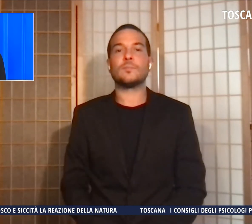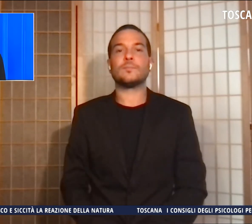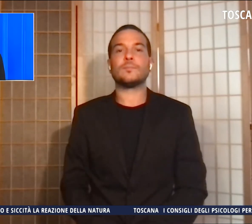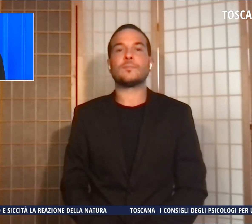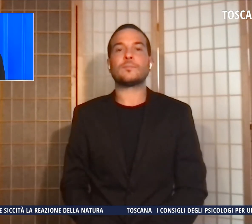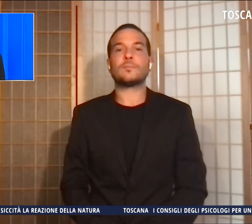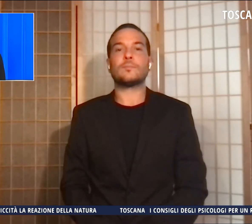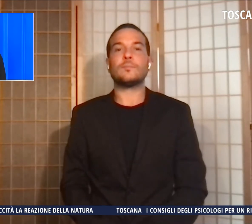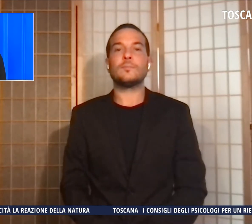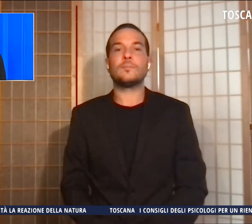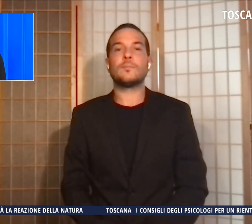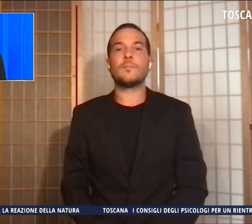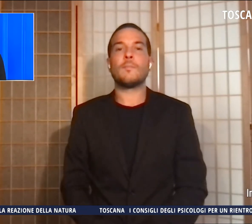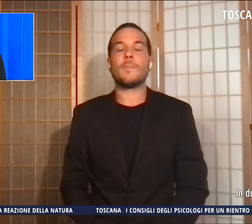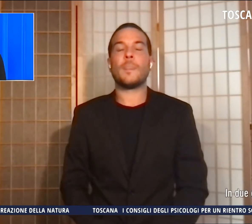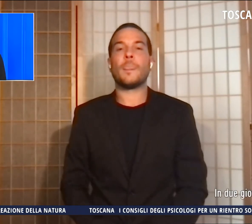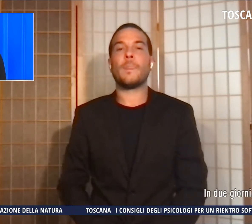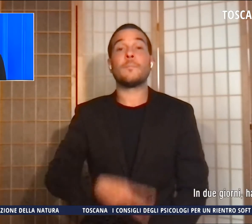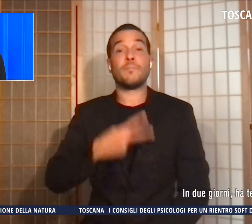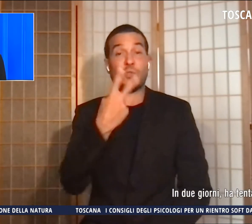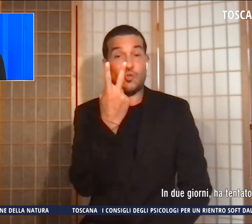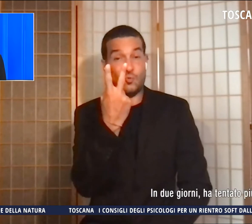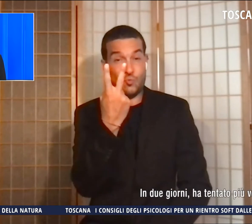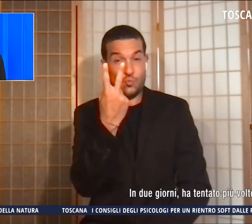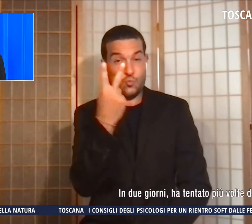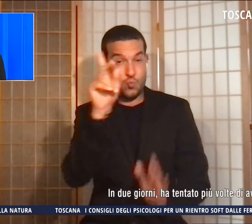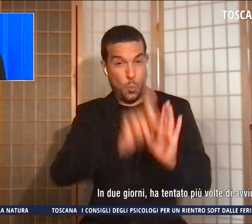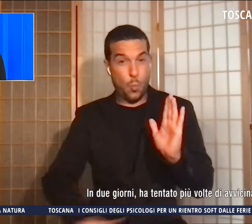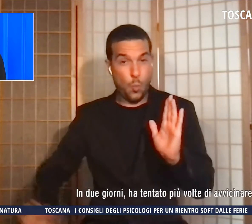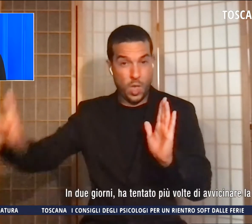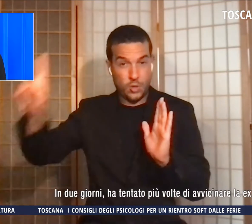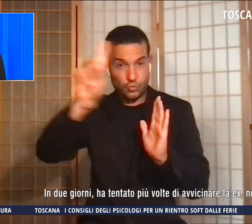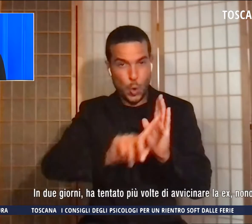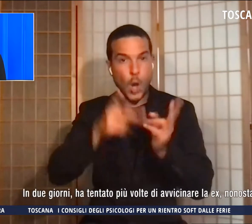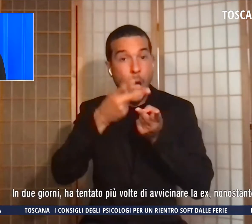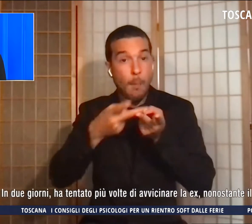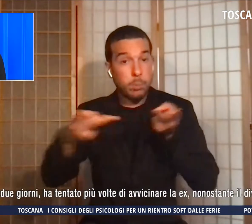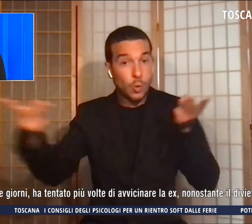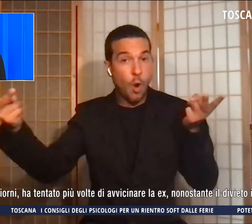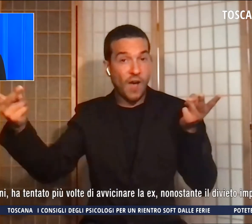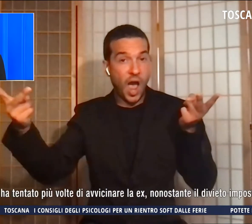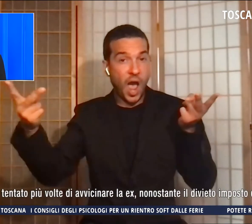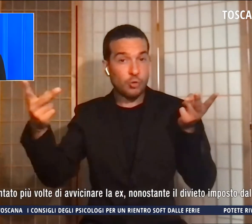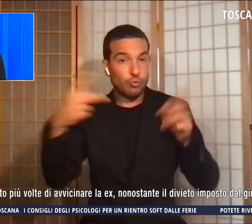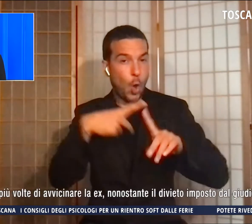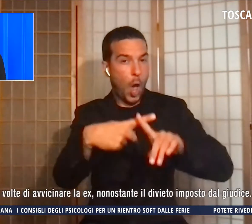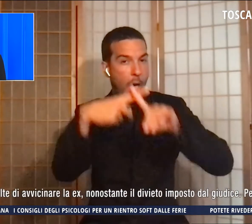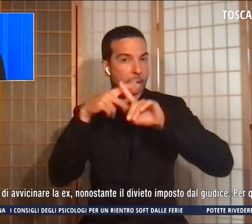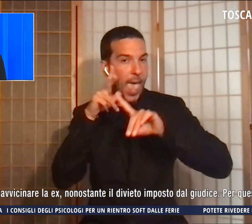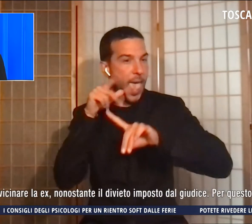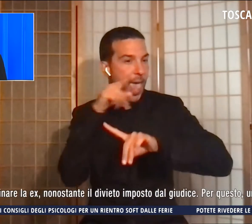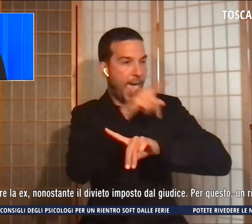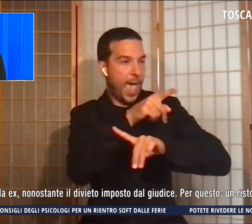In due giorni ha tentato più volte di avvicinare la ex, nonostante il divieto imposto dal